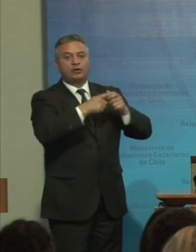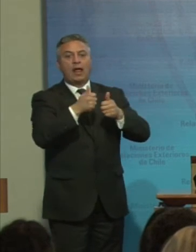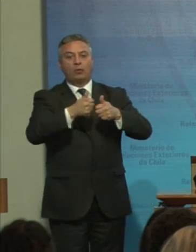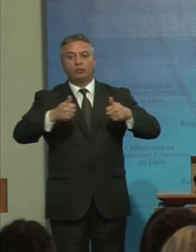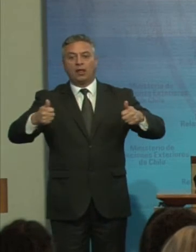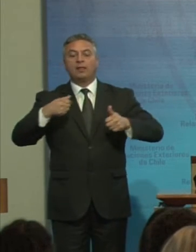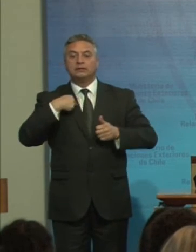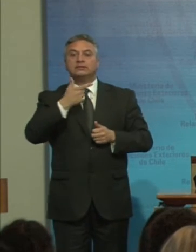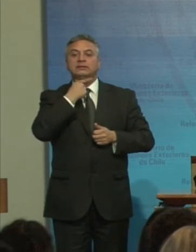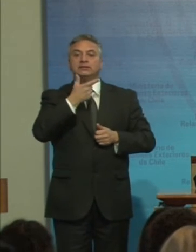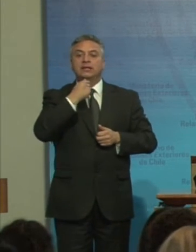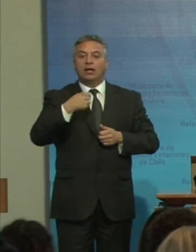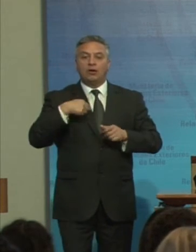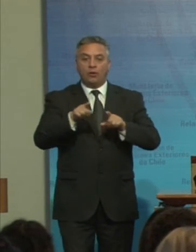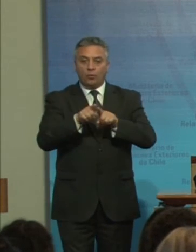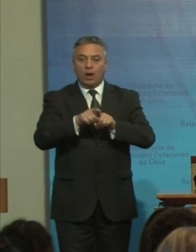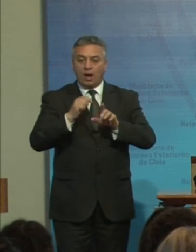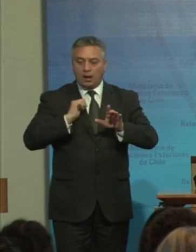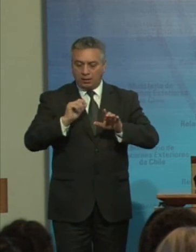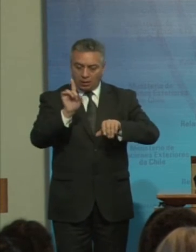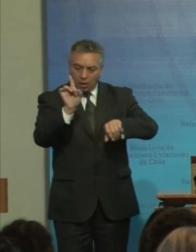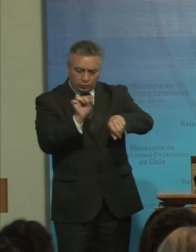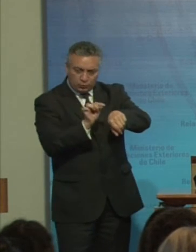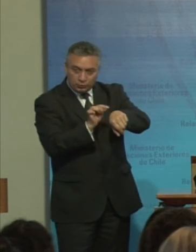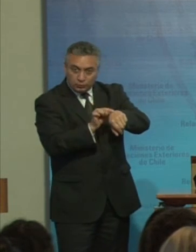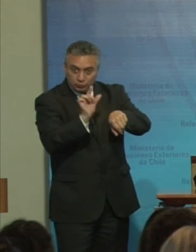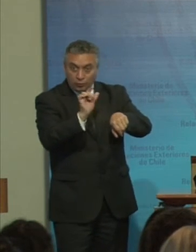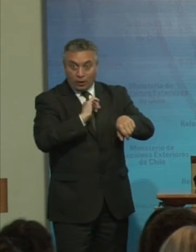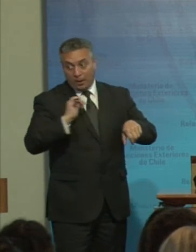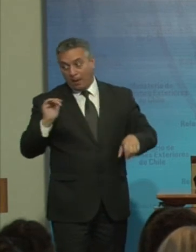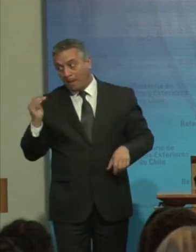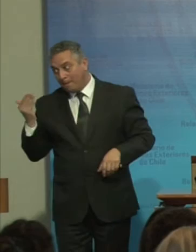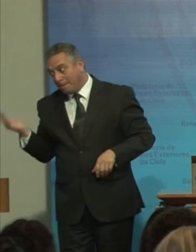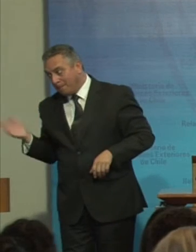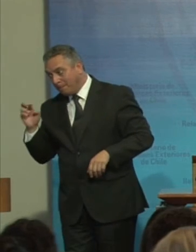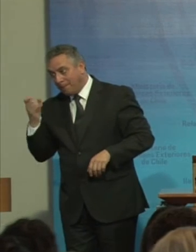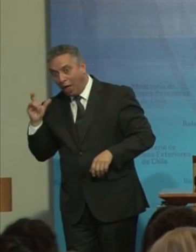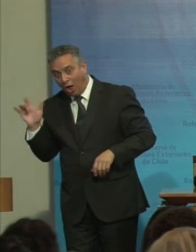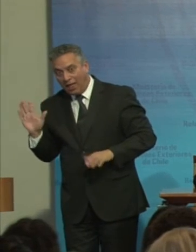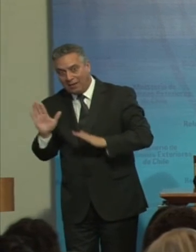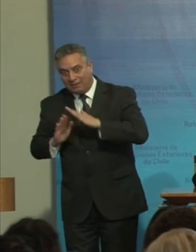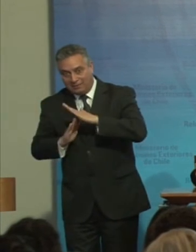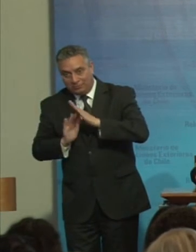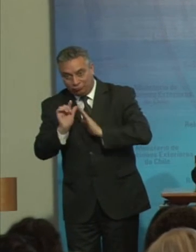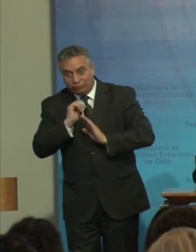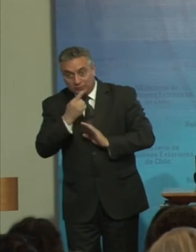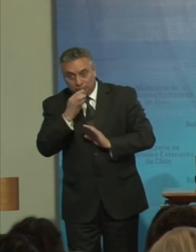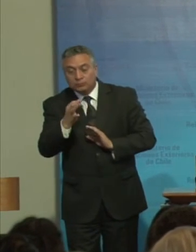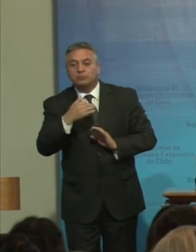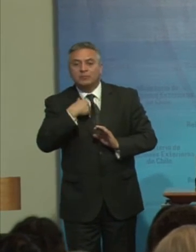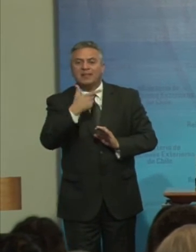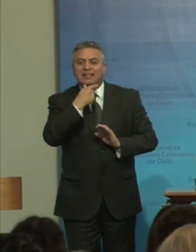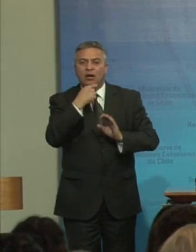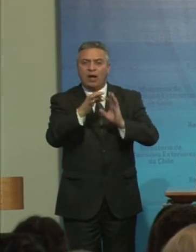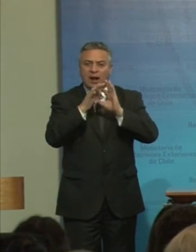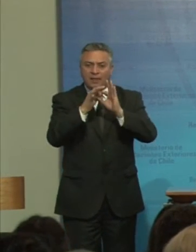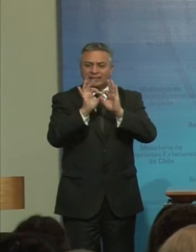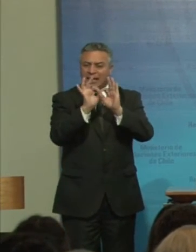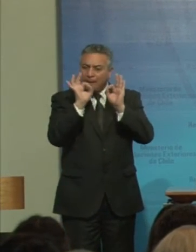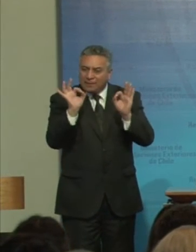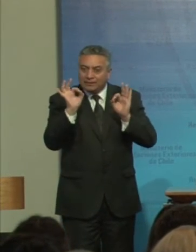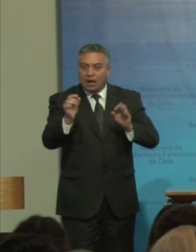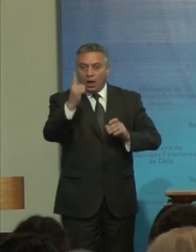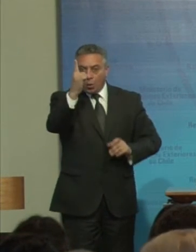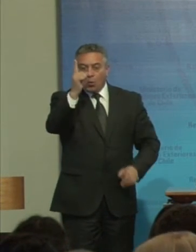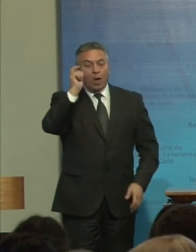Quiero dirigir Y me voy a tomar Unos segundos De mi tiempo Paola Para agradecer Muy especialmente A